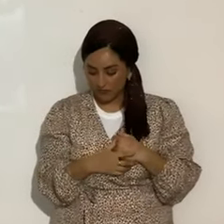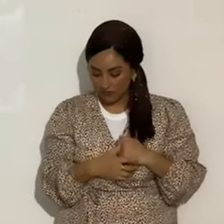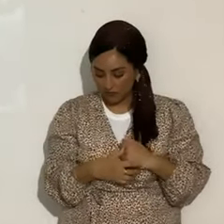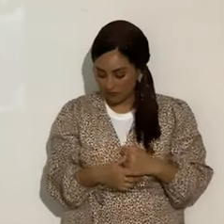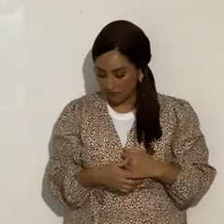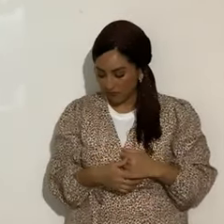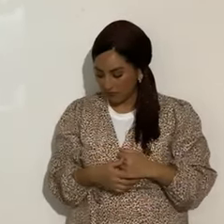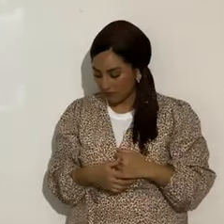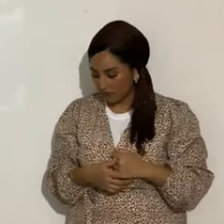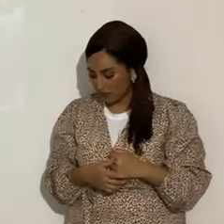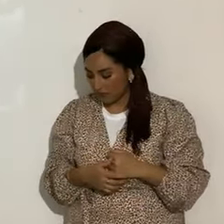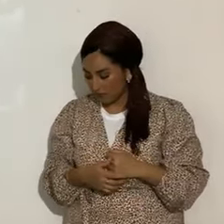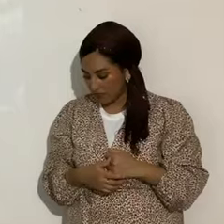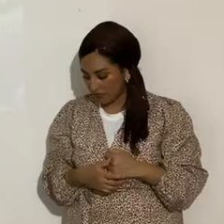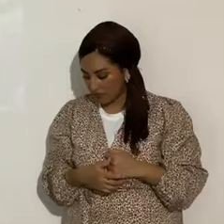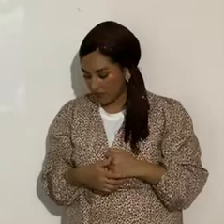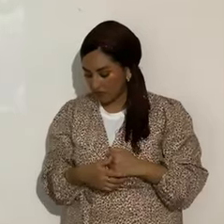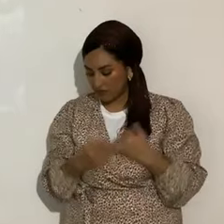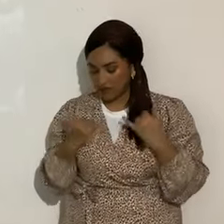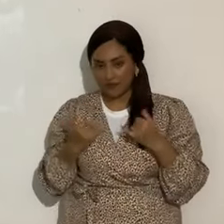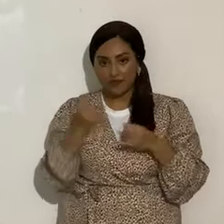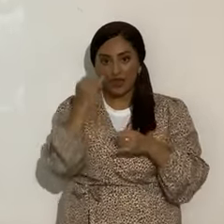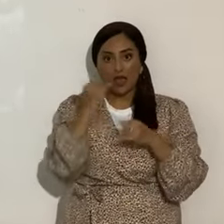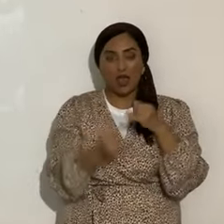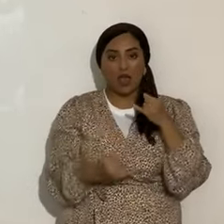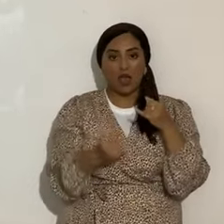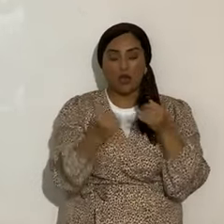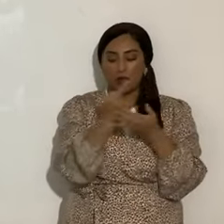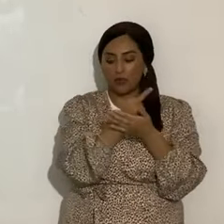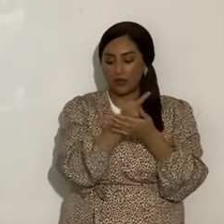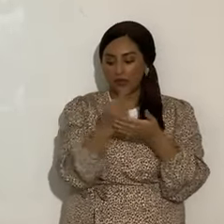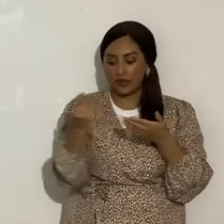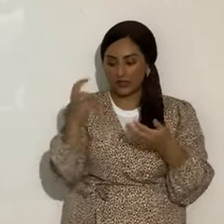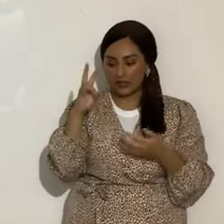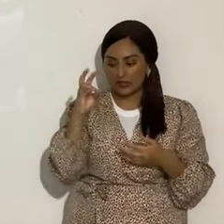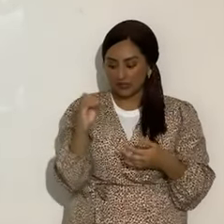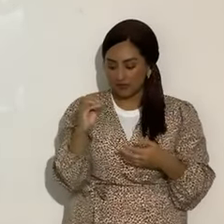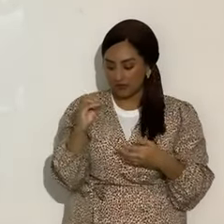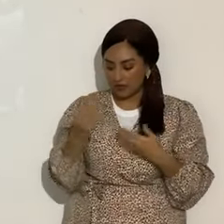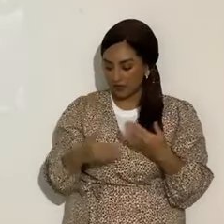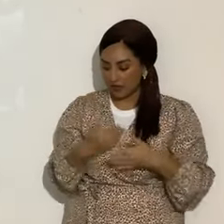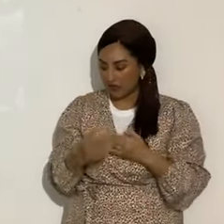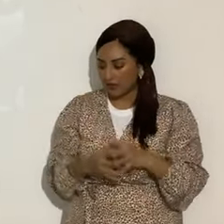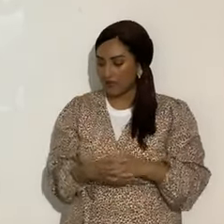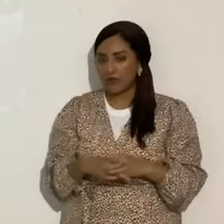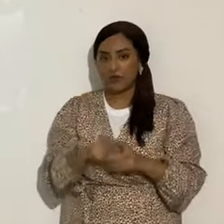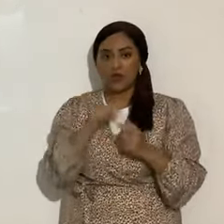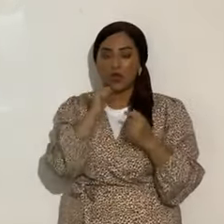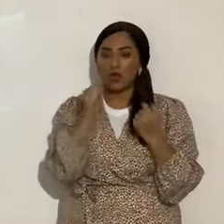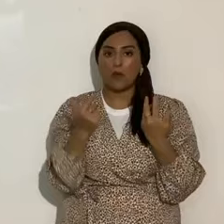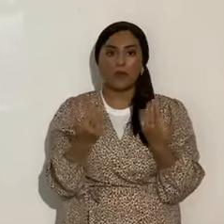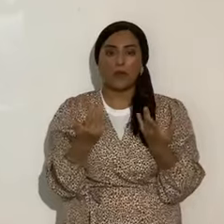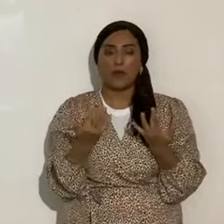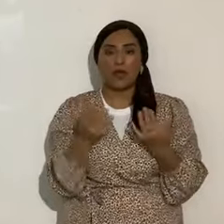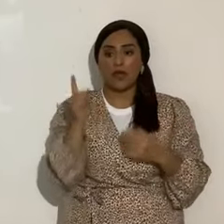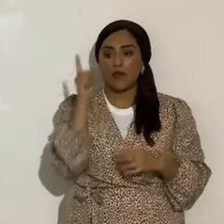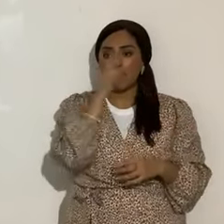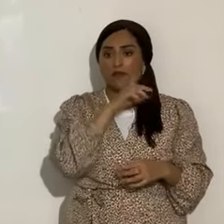Estamos en la mitad de la semana 70 avanzados. No esperes que salga el anticristo, el